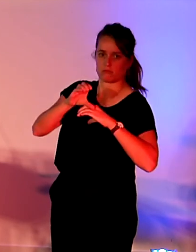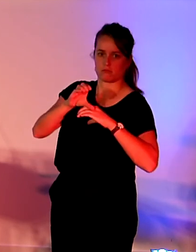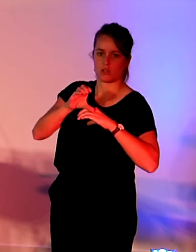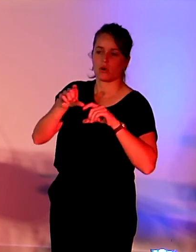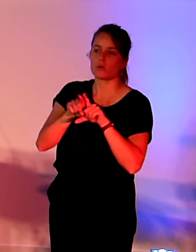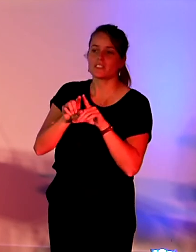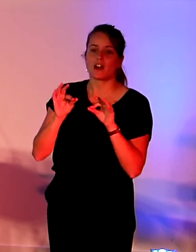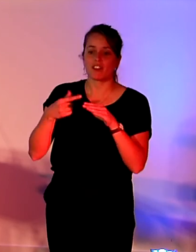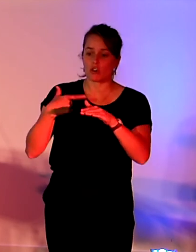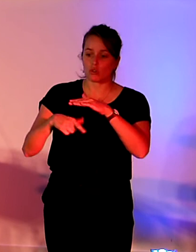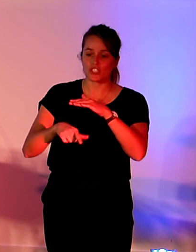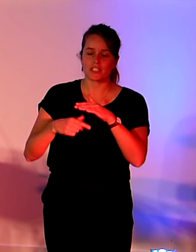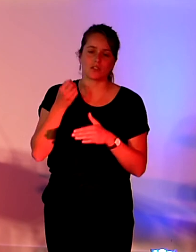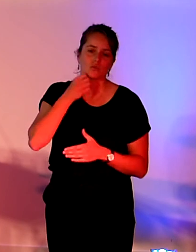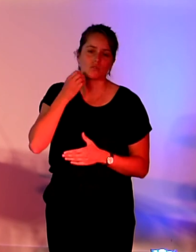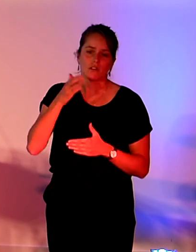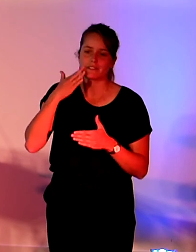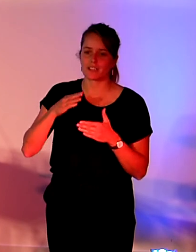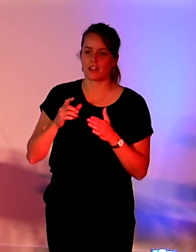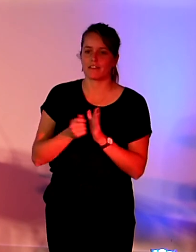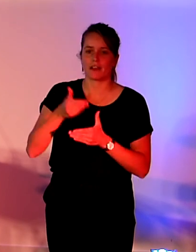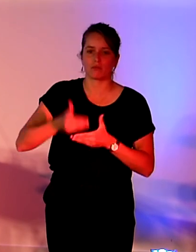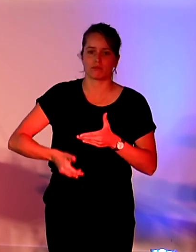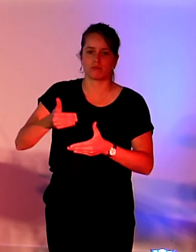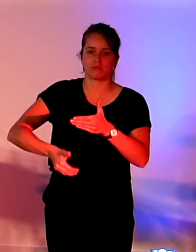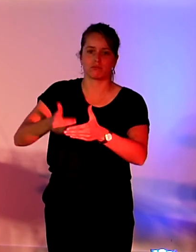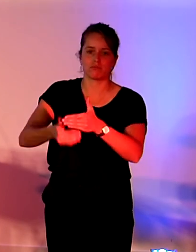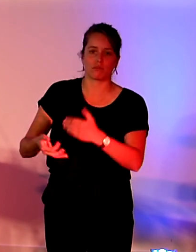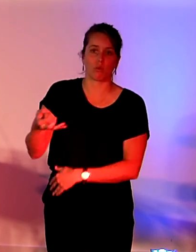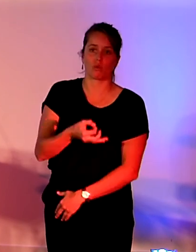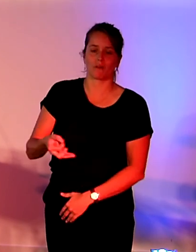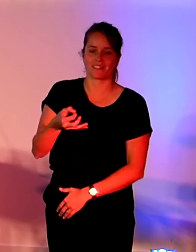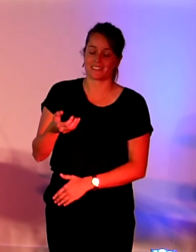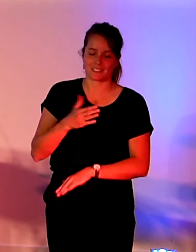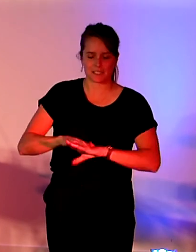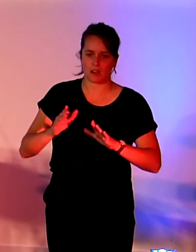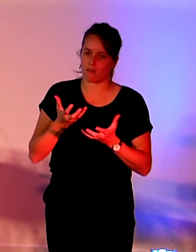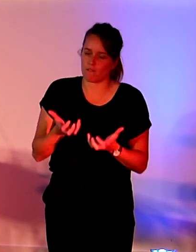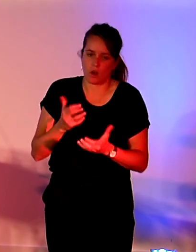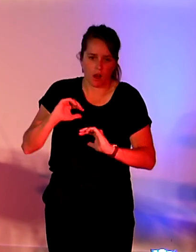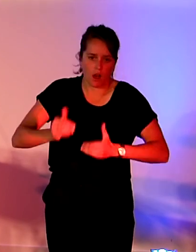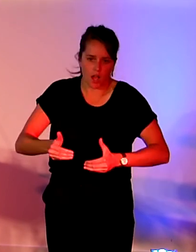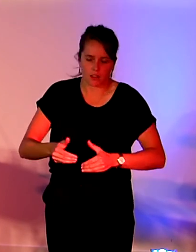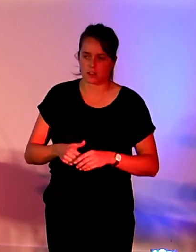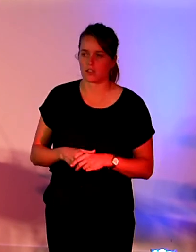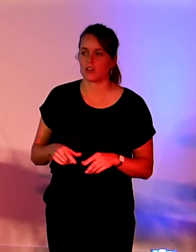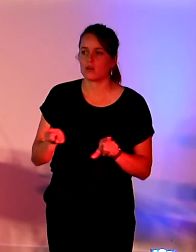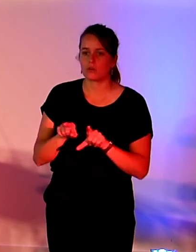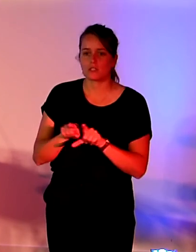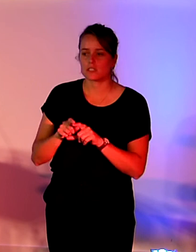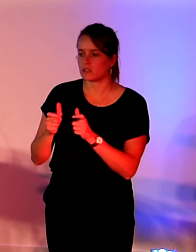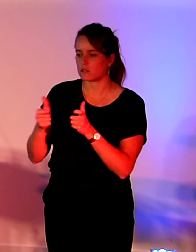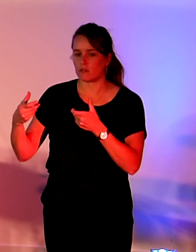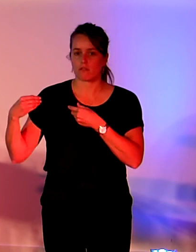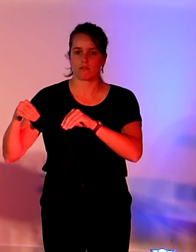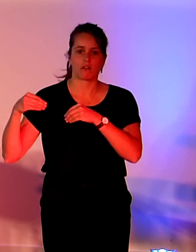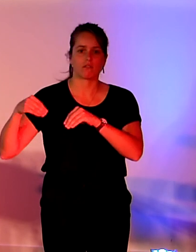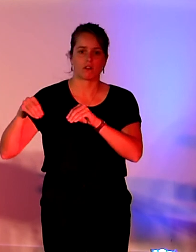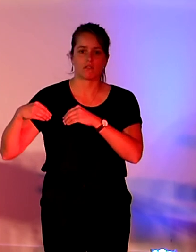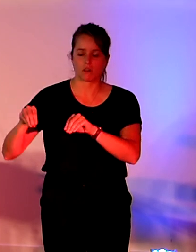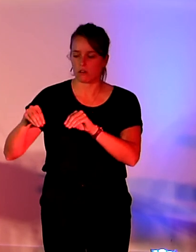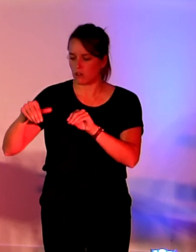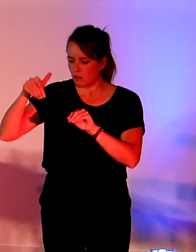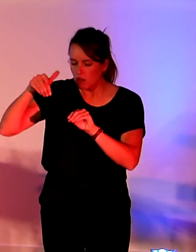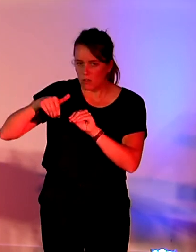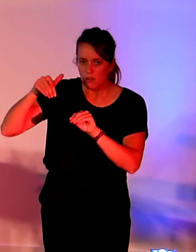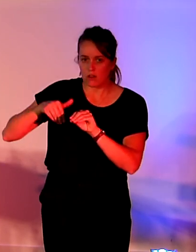logicielle. De plus, elle va obliger les distributeurs à communiquer sur l'existence d'offres de